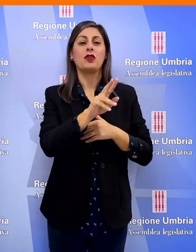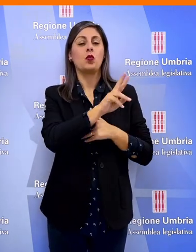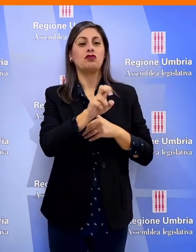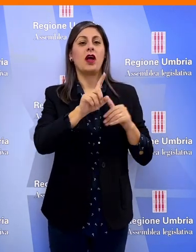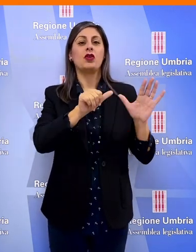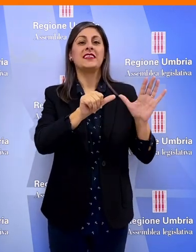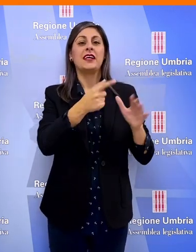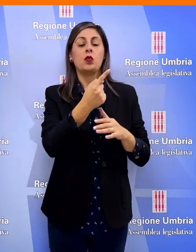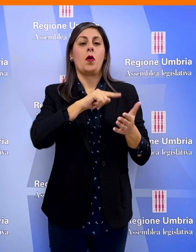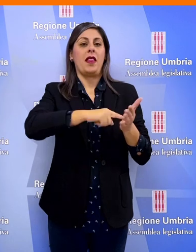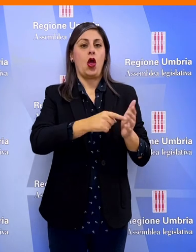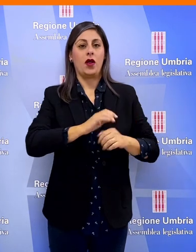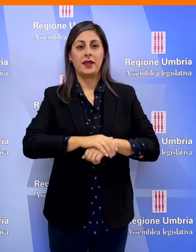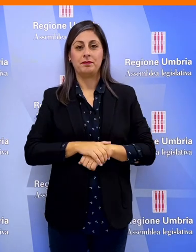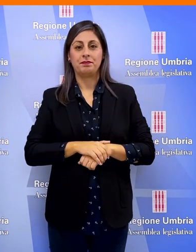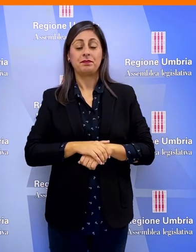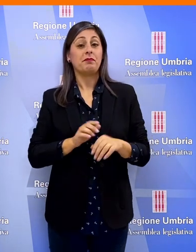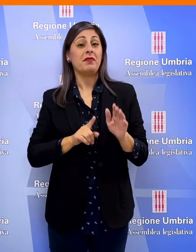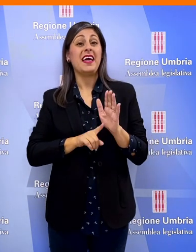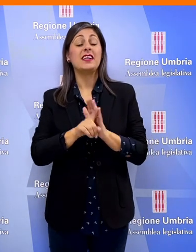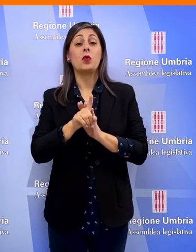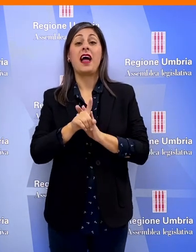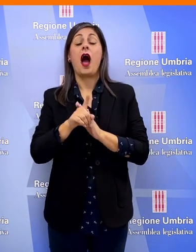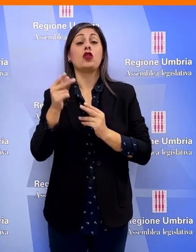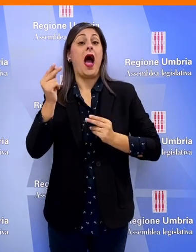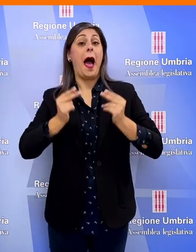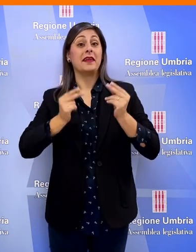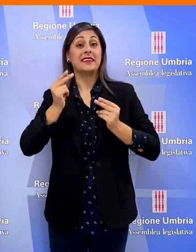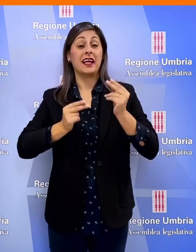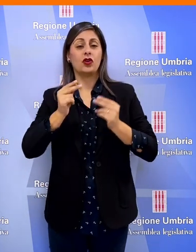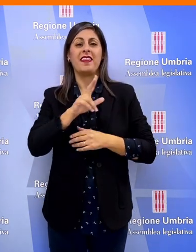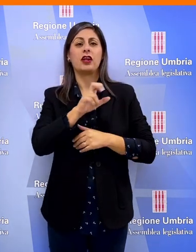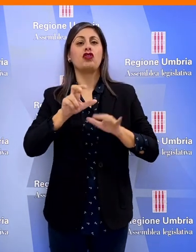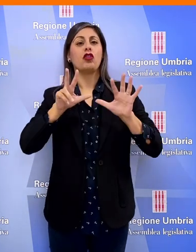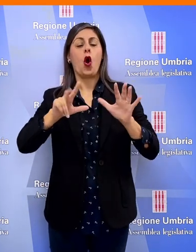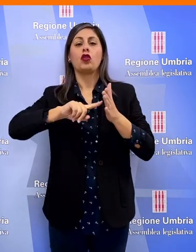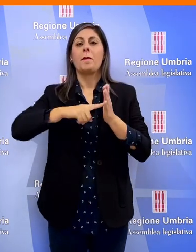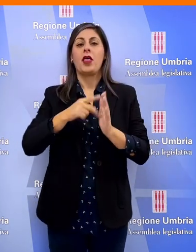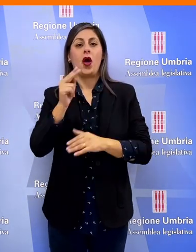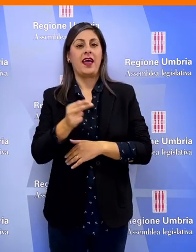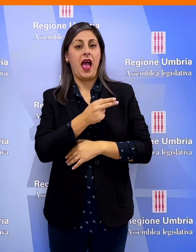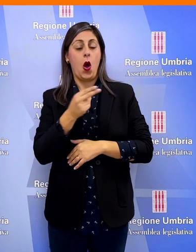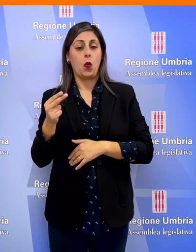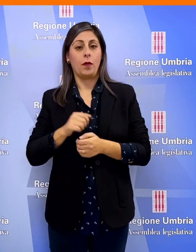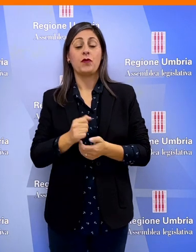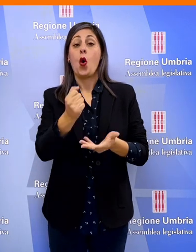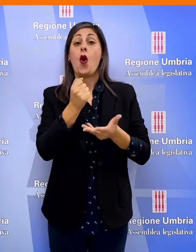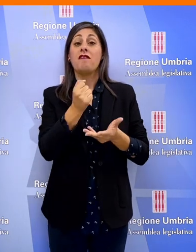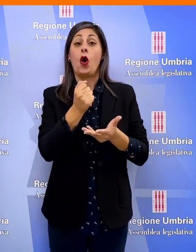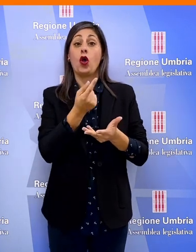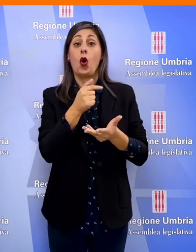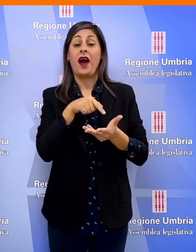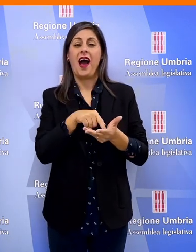261 milioni. Il risultato di amministrazione è di 308 milioni di euro. Il fondo